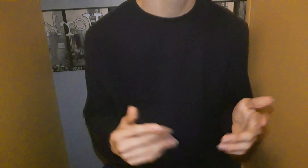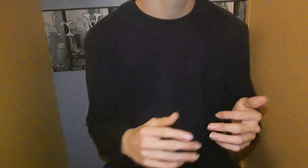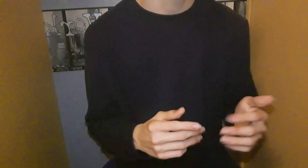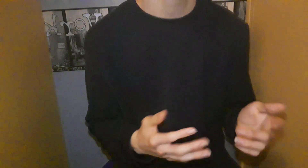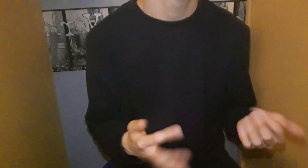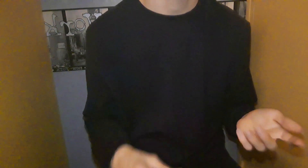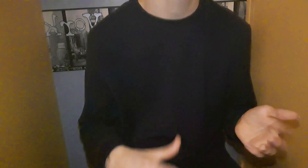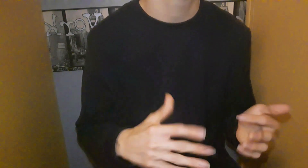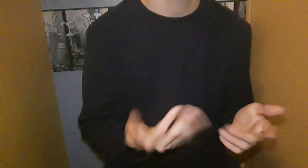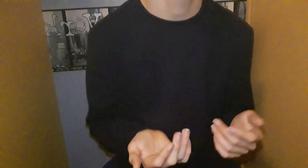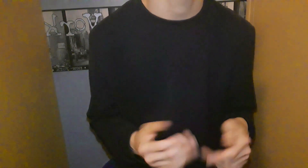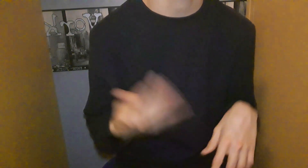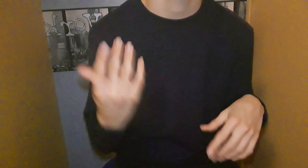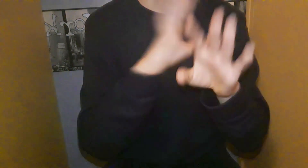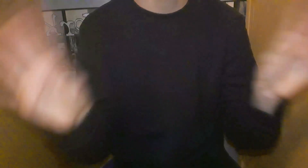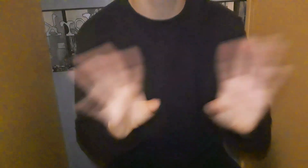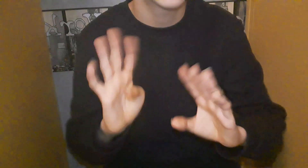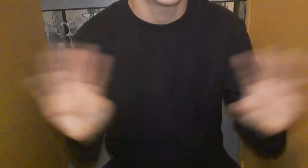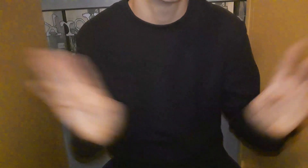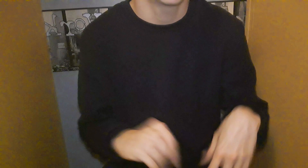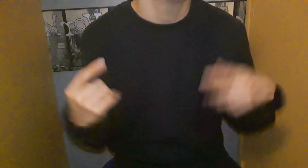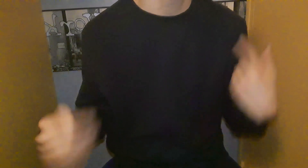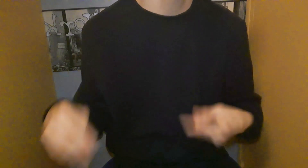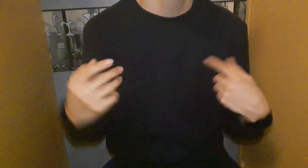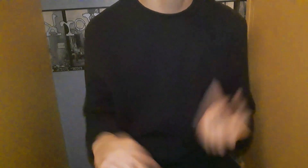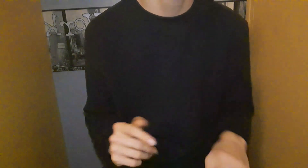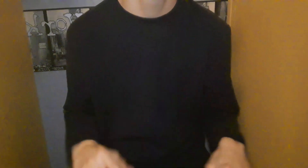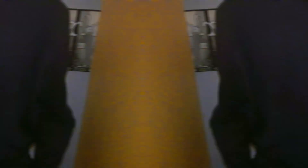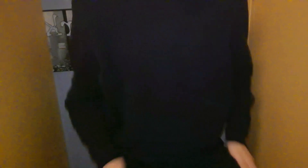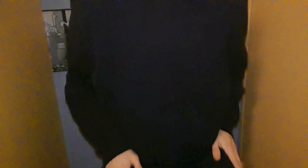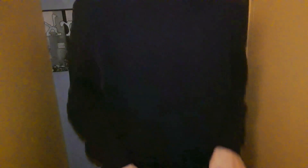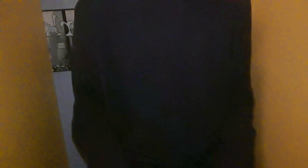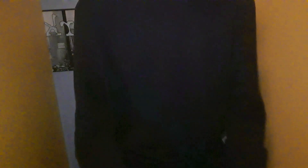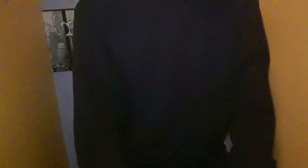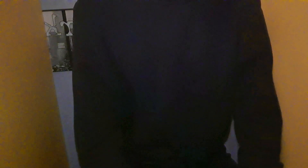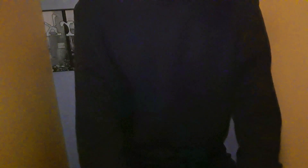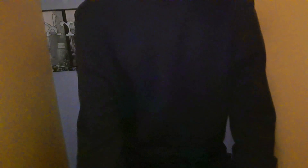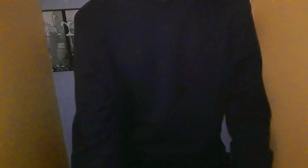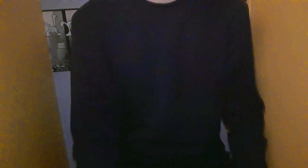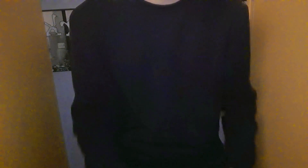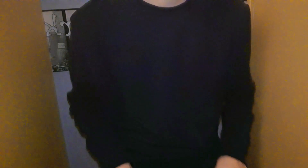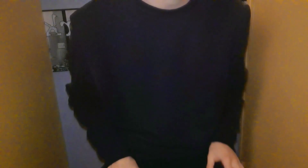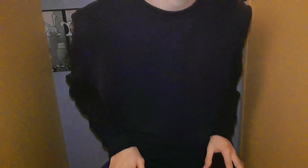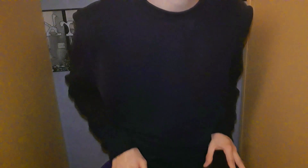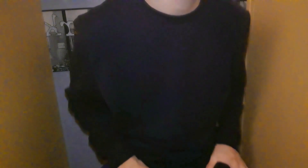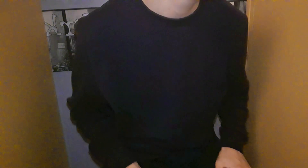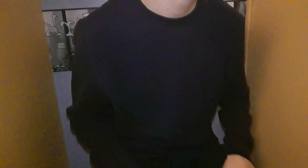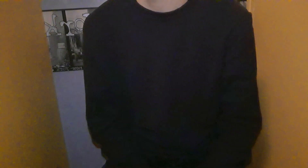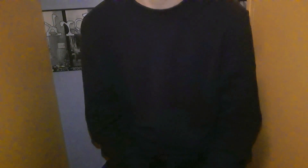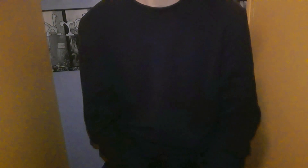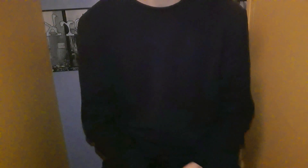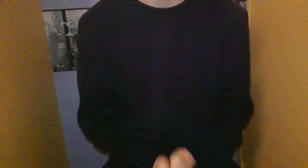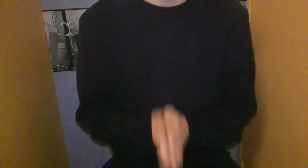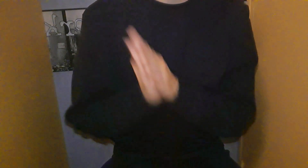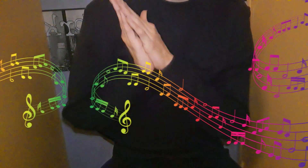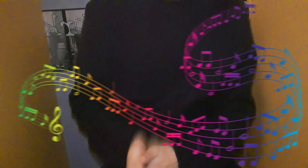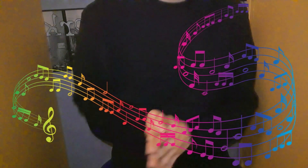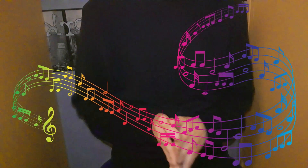que ça On passe encore plus Dans mais bon On verra ça Voilà Et du coup Dixième chose Que j'aime C'est tout simplement La musique